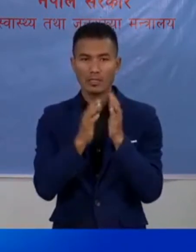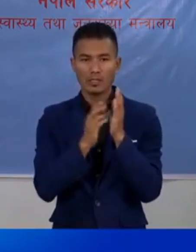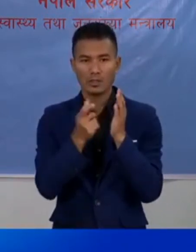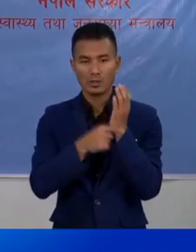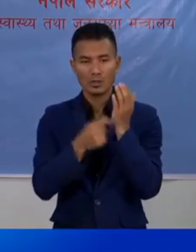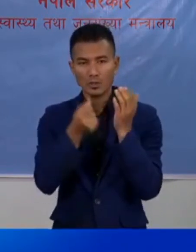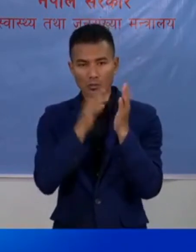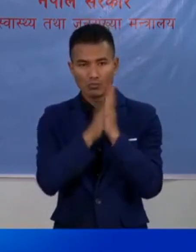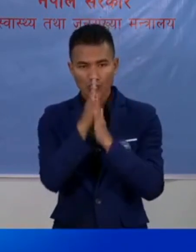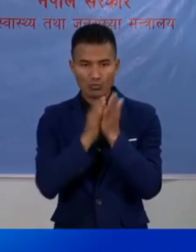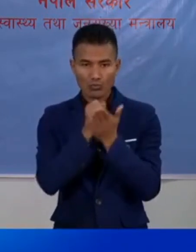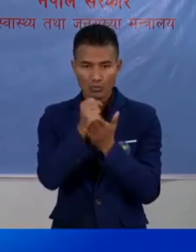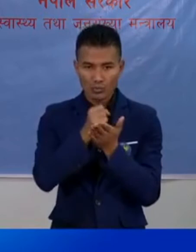ज़सको